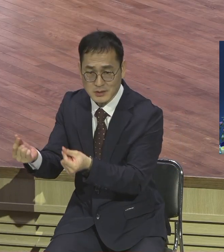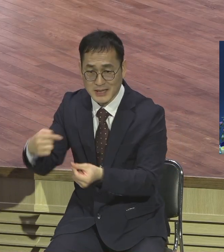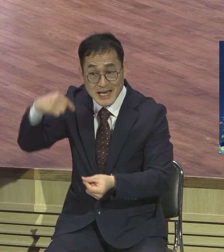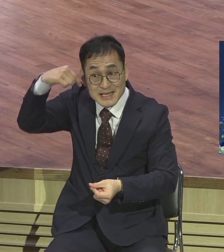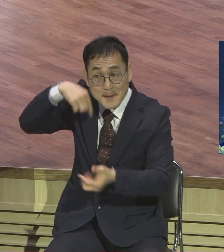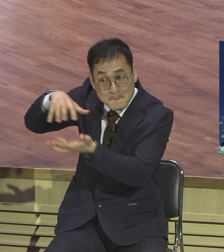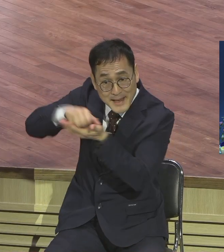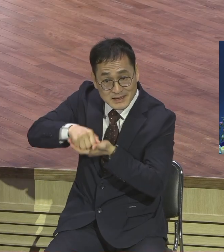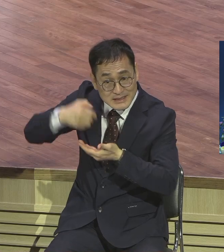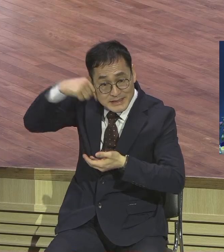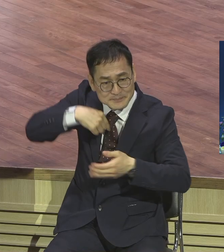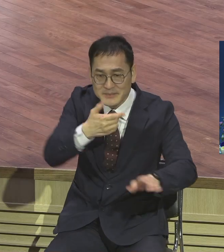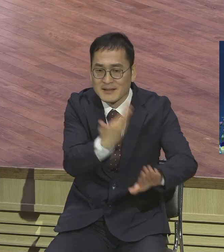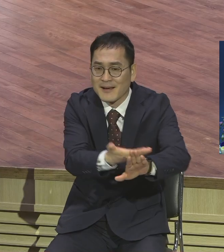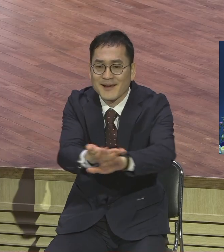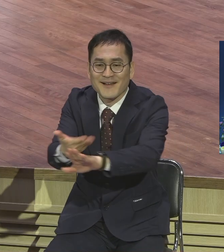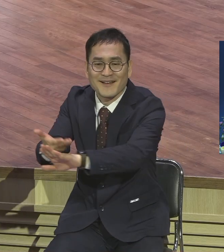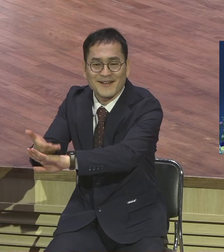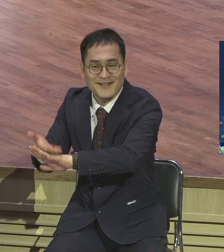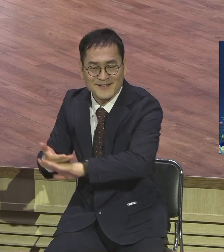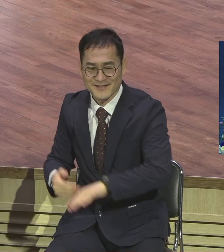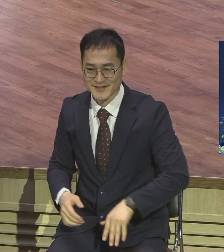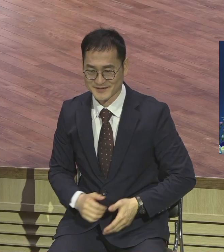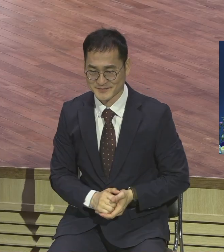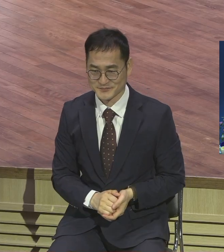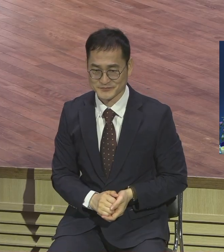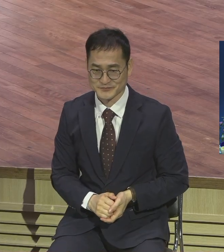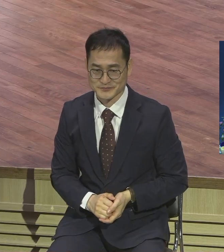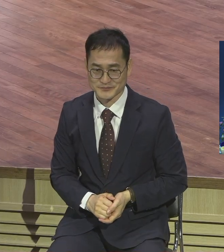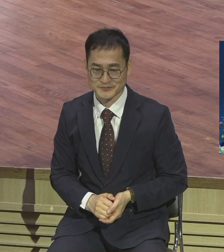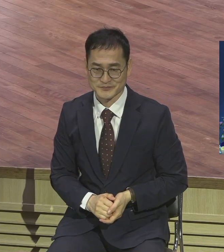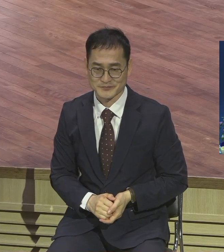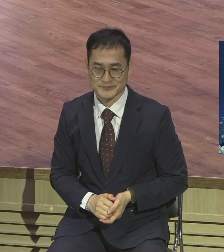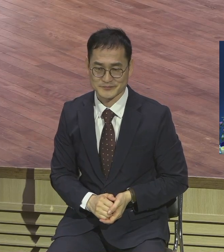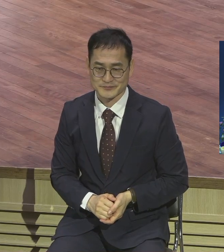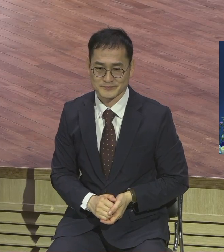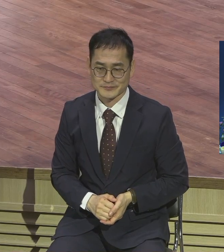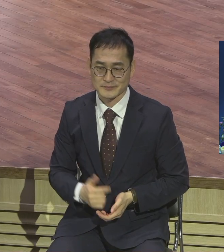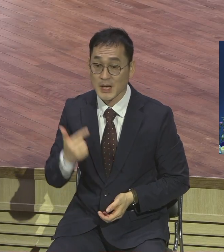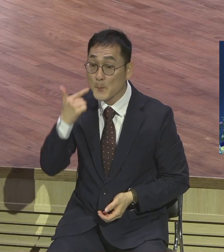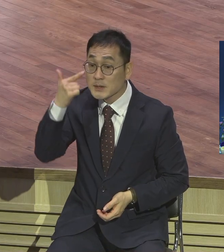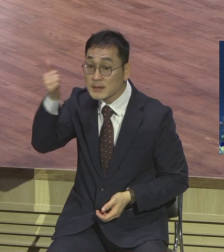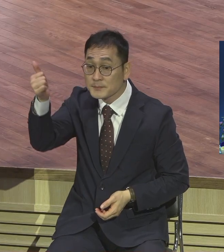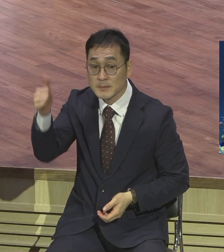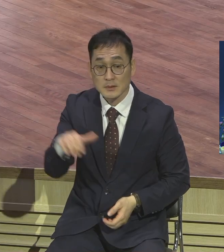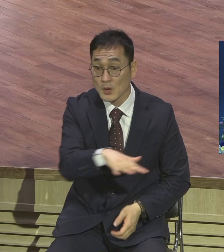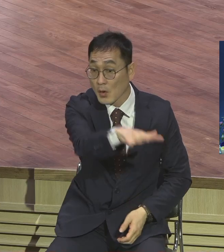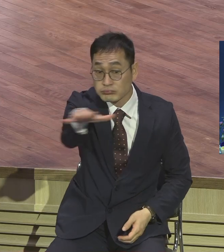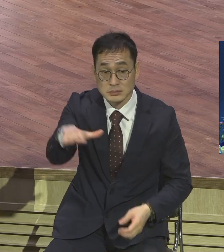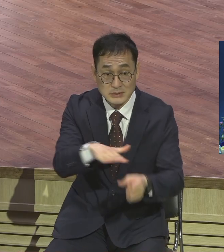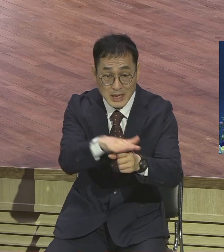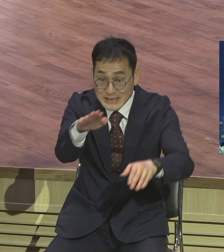차별합니까 그걸 하지 않아요 목사도 마찬가지예요 누구는 차별합니까 목사가 근데